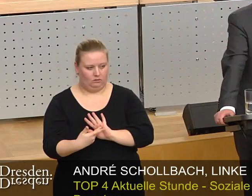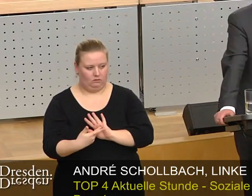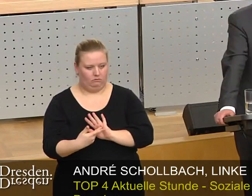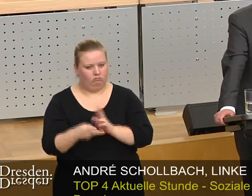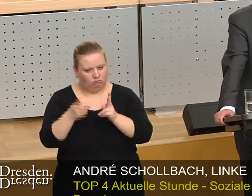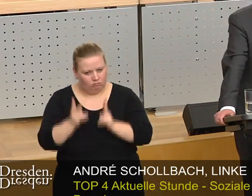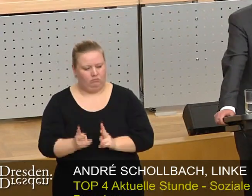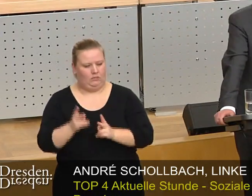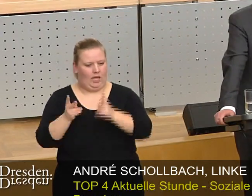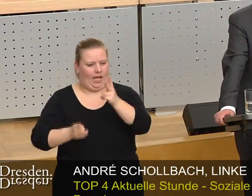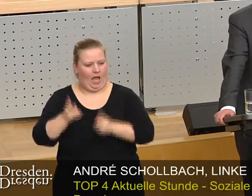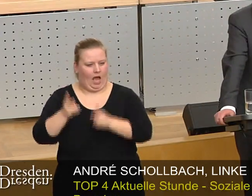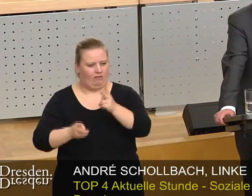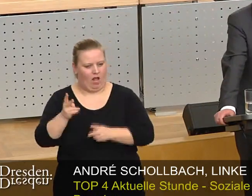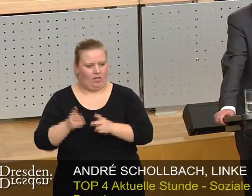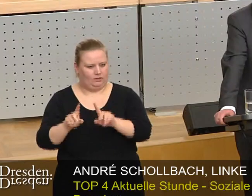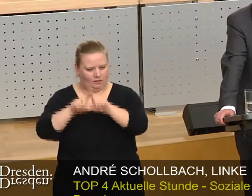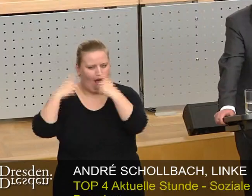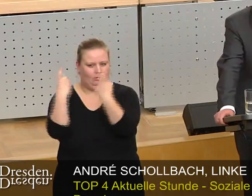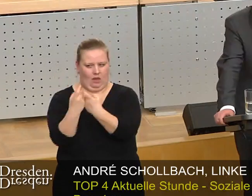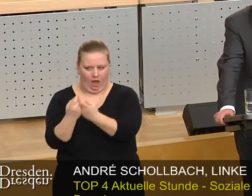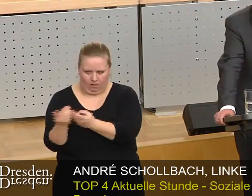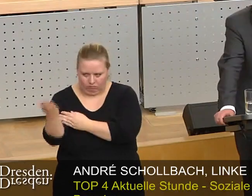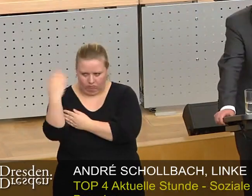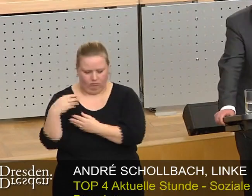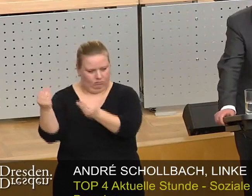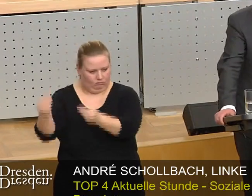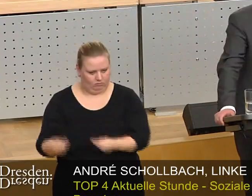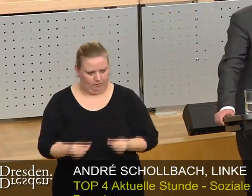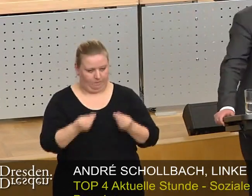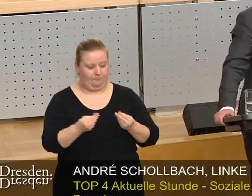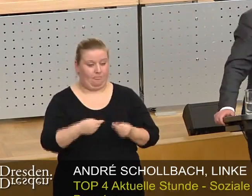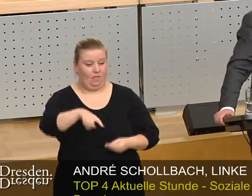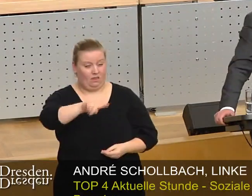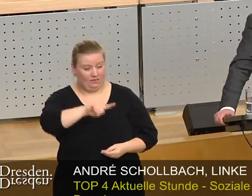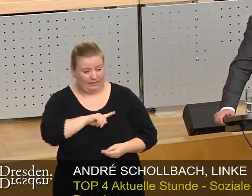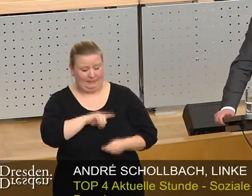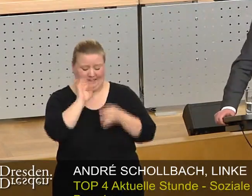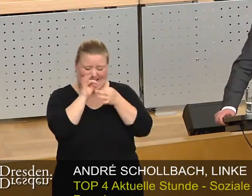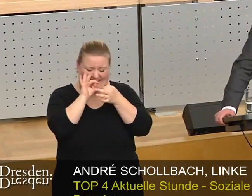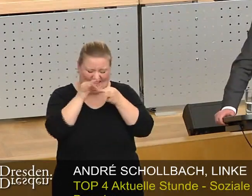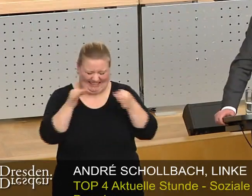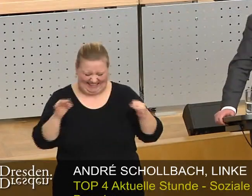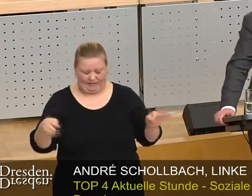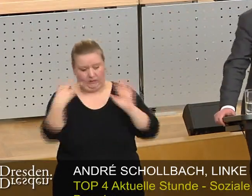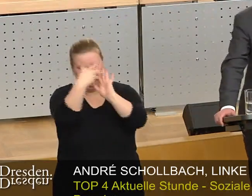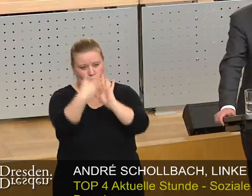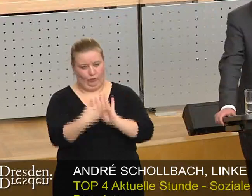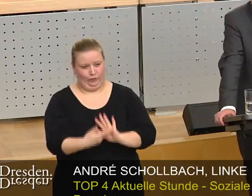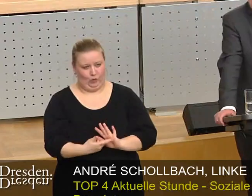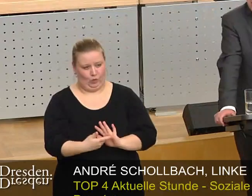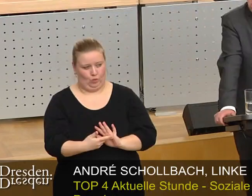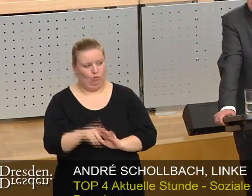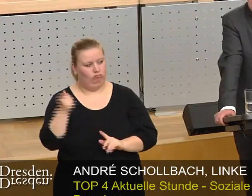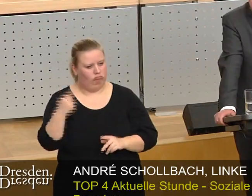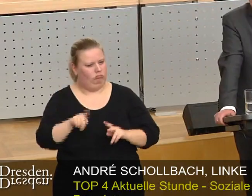renommierten Rechtsanwaltskanzlei eingeholt, anschließend selbst eine ausführliche Prüfung vorgenommen und